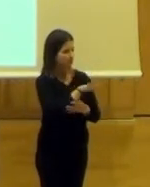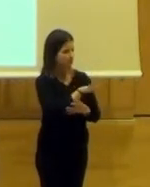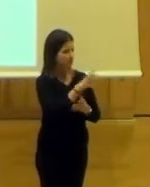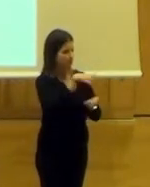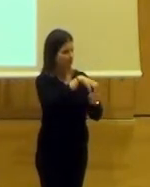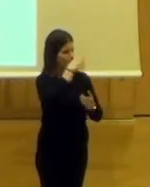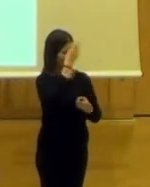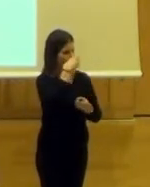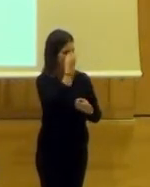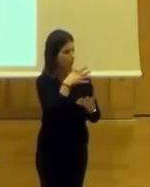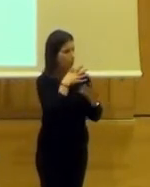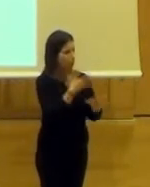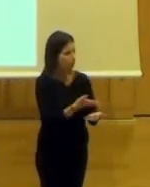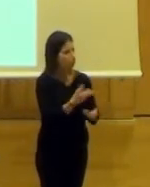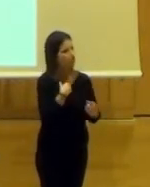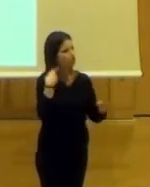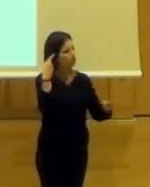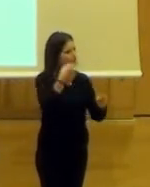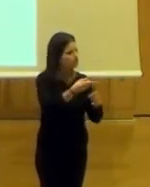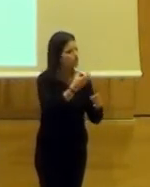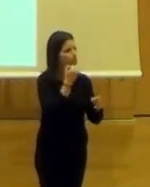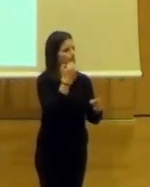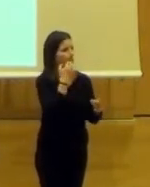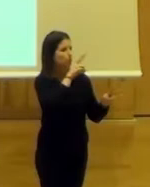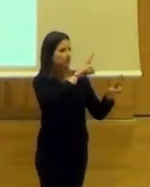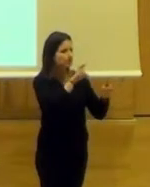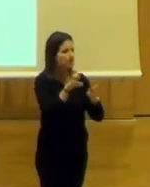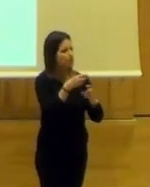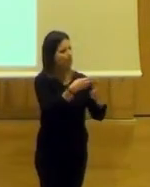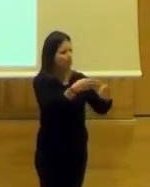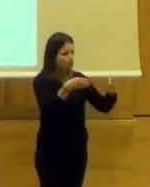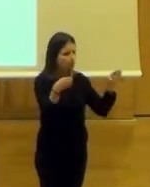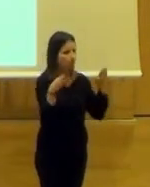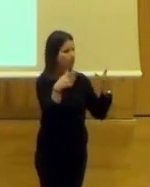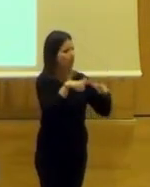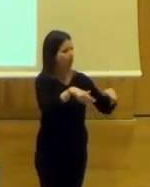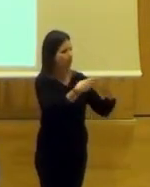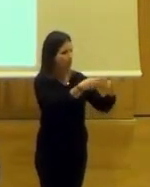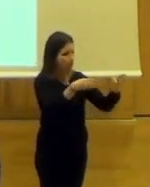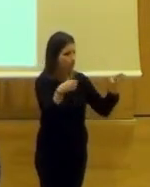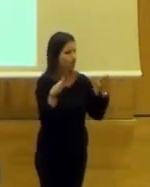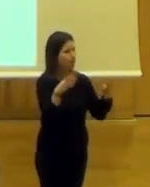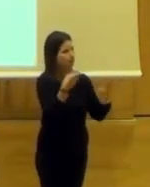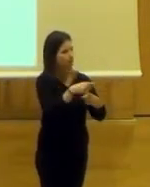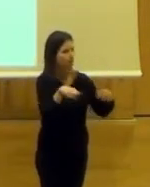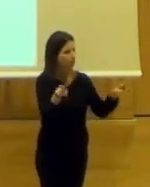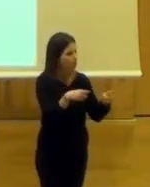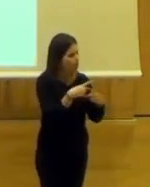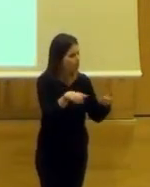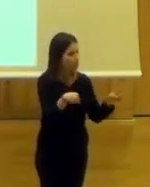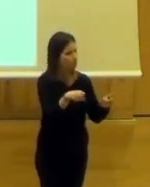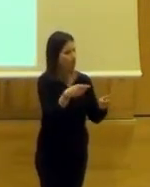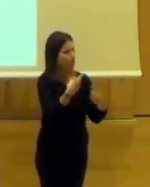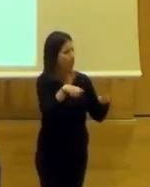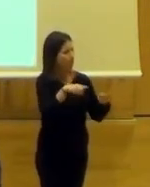el Centro de Cultura Contemporánea trataba aspectos dedicados a las exposiciones, un área de exposiciones, a la música, a la Cátedra Manuel de